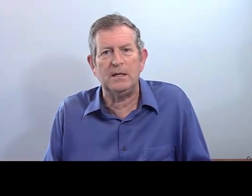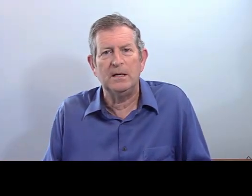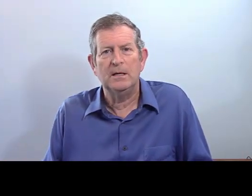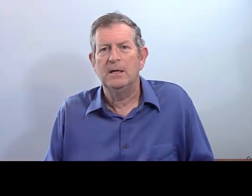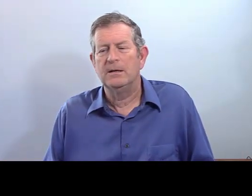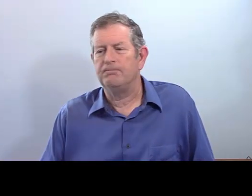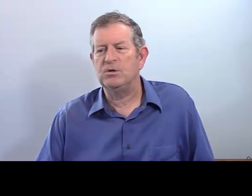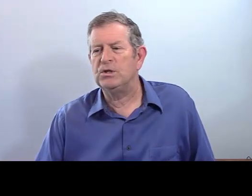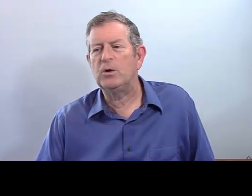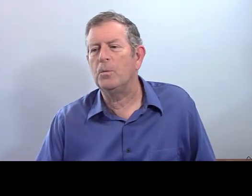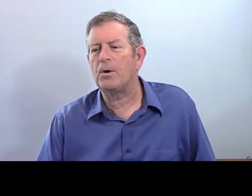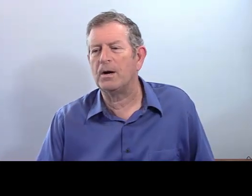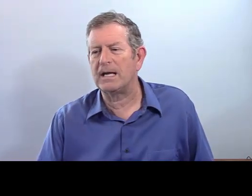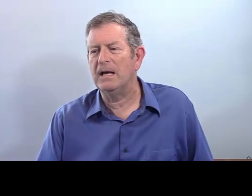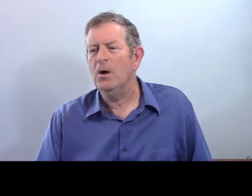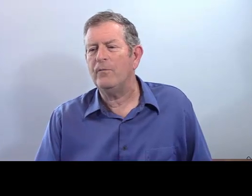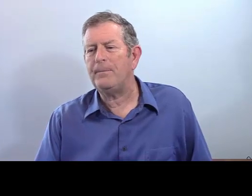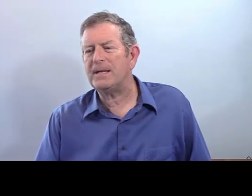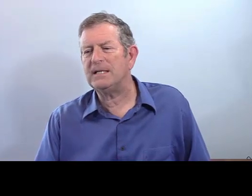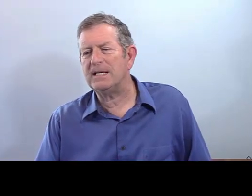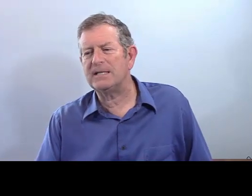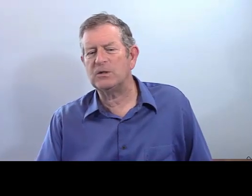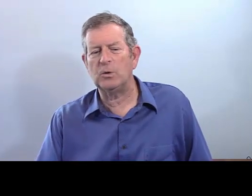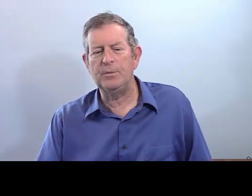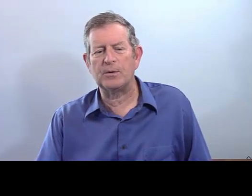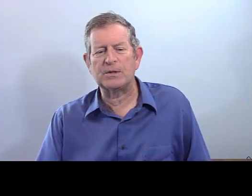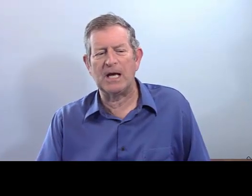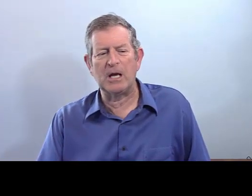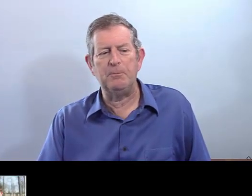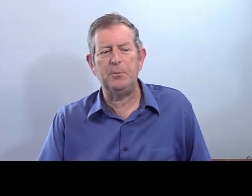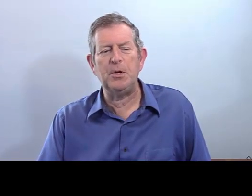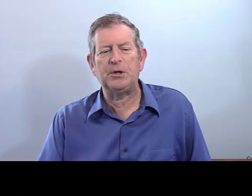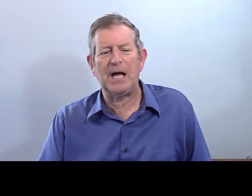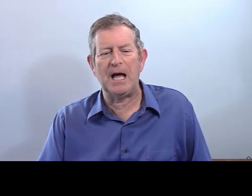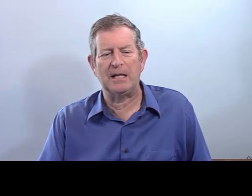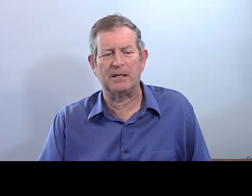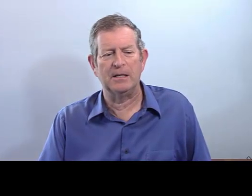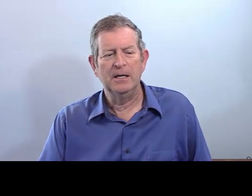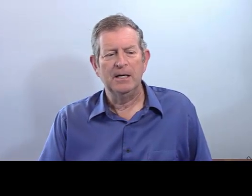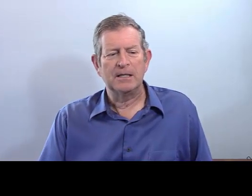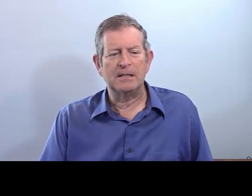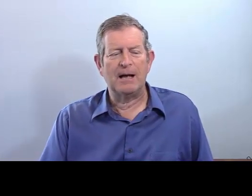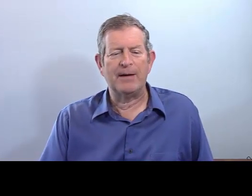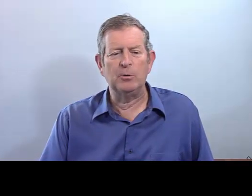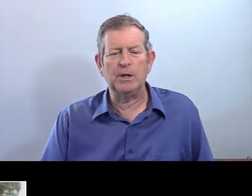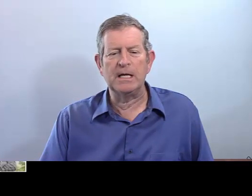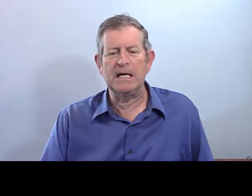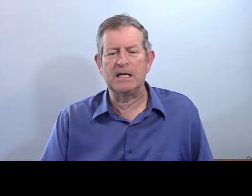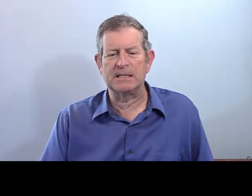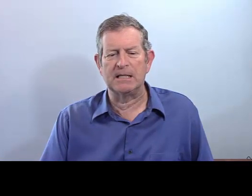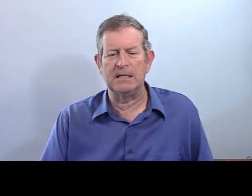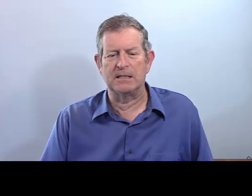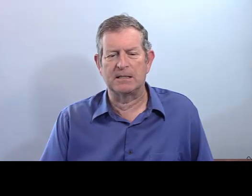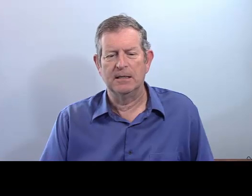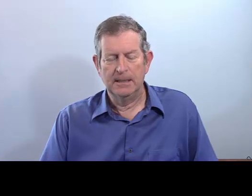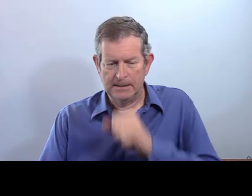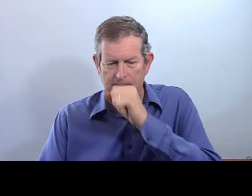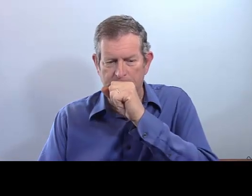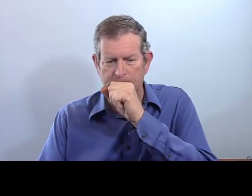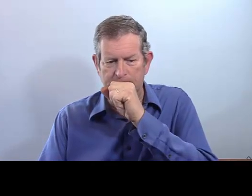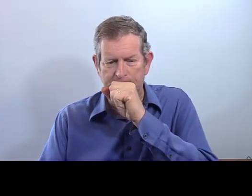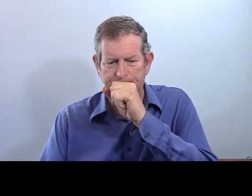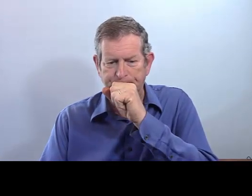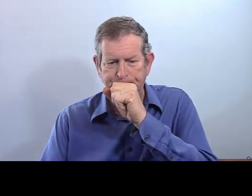change aussi. Je n'y comprends rien. On va passer à la section numéro 5 et peut-être cela va nous donner quelques indices.